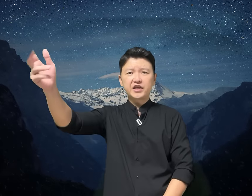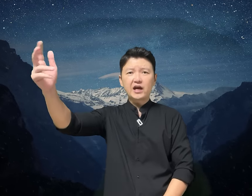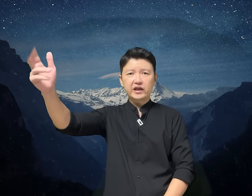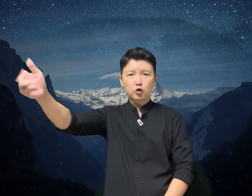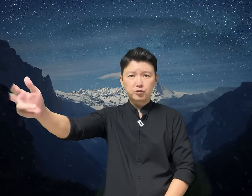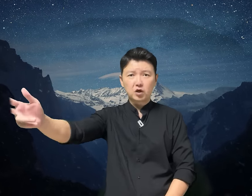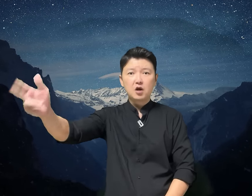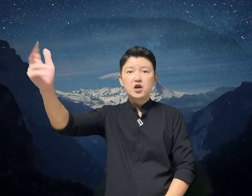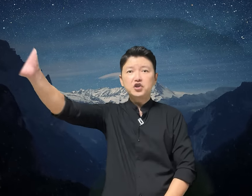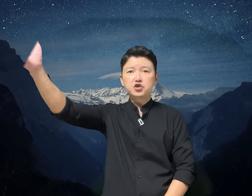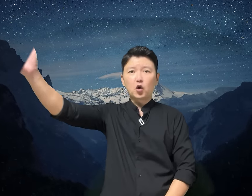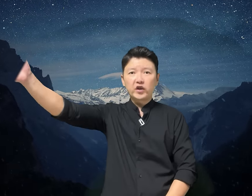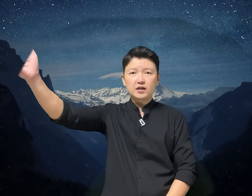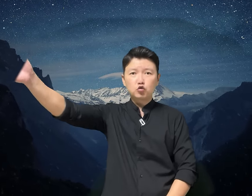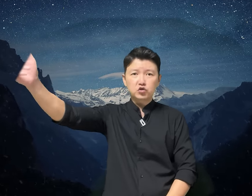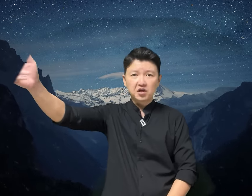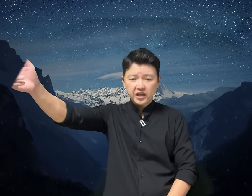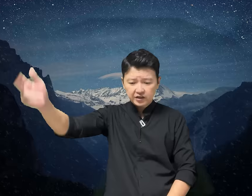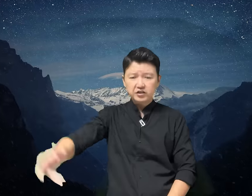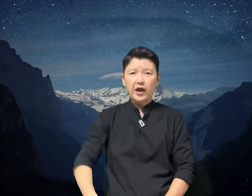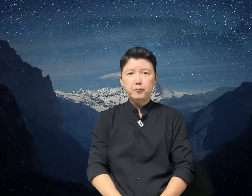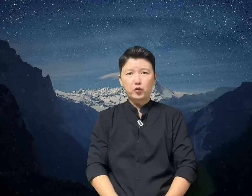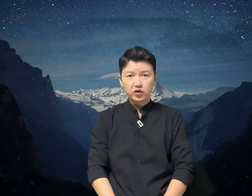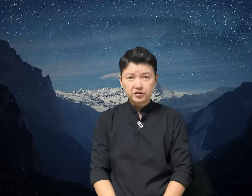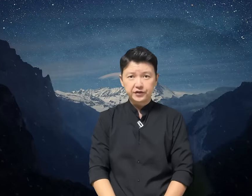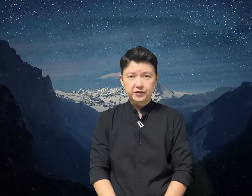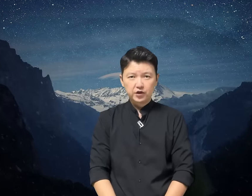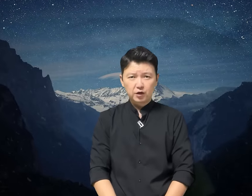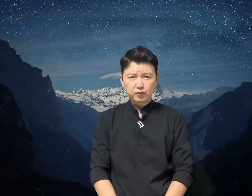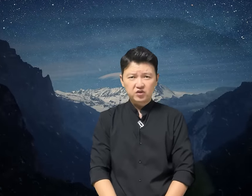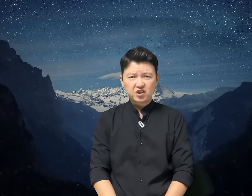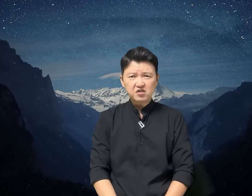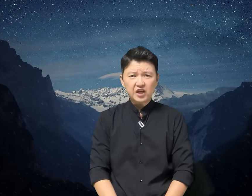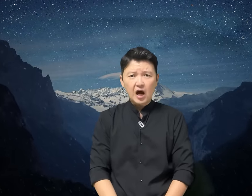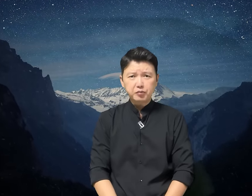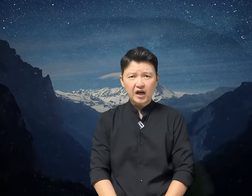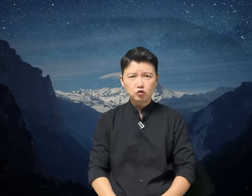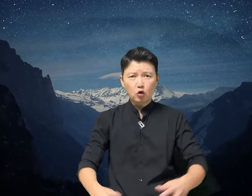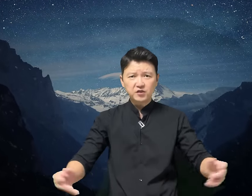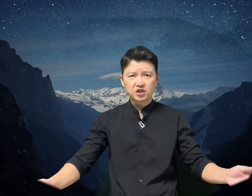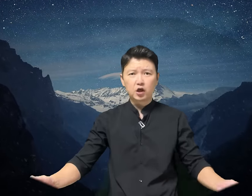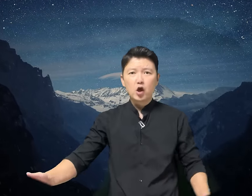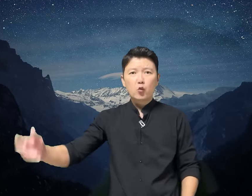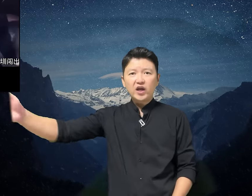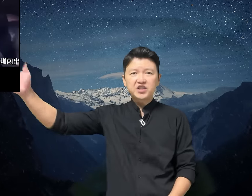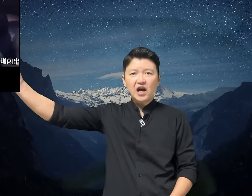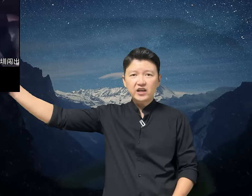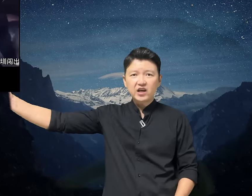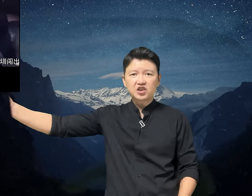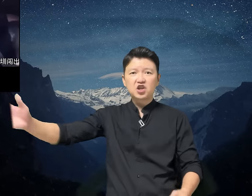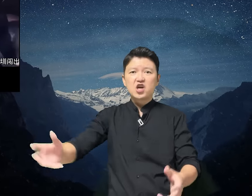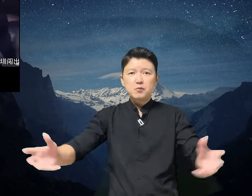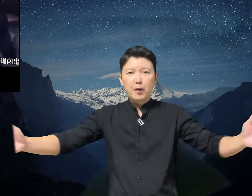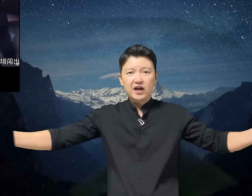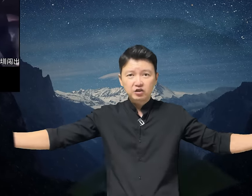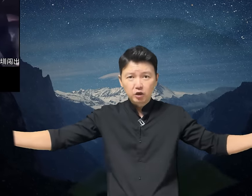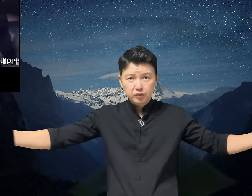자다이로부터 이 쪼에난 두청 이야기를 해보겠는데 여러분, 큰 사업을 하는 놈들이 왜 자다이같이 이 발이 넓은